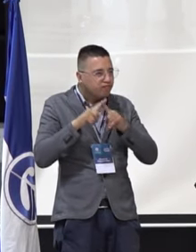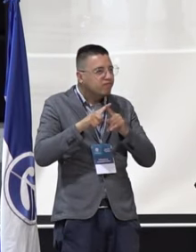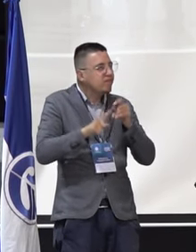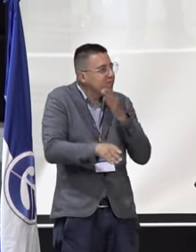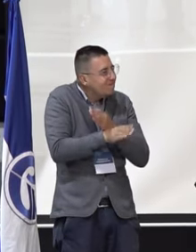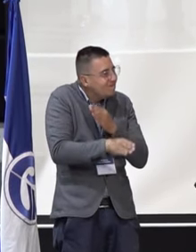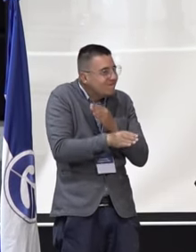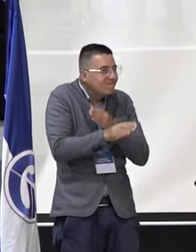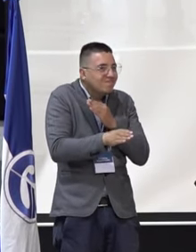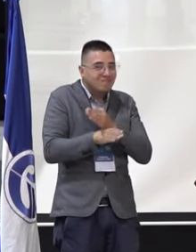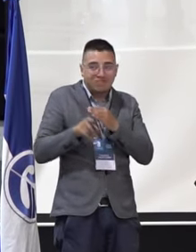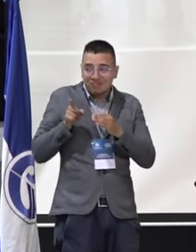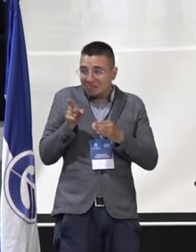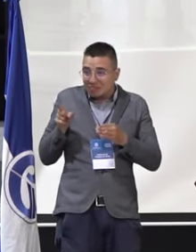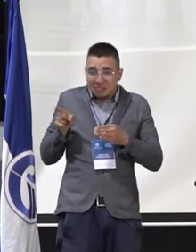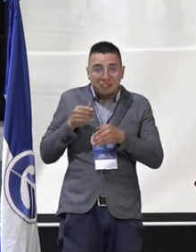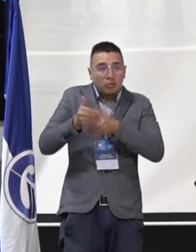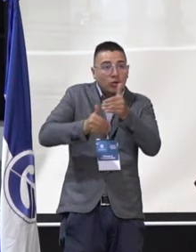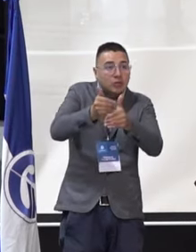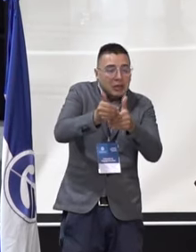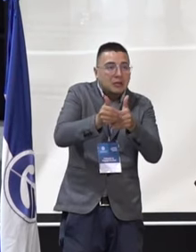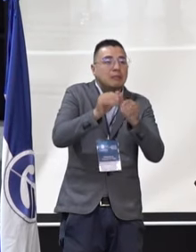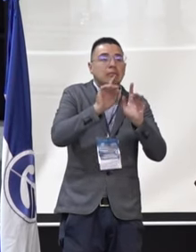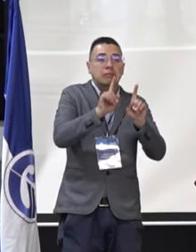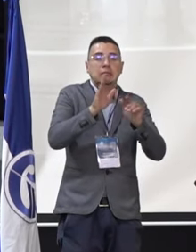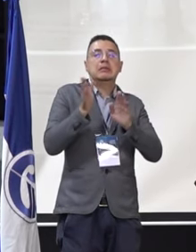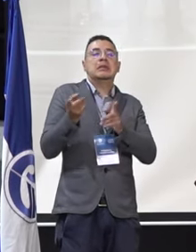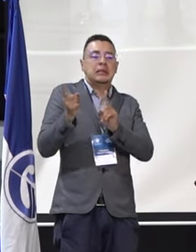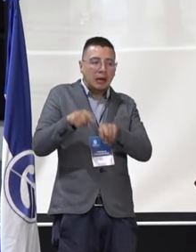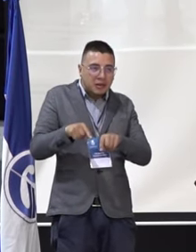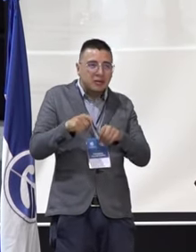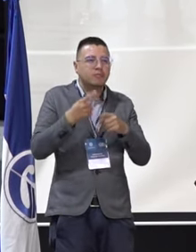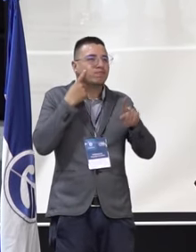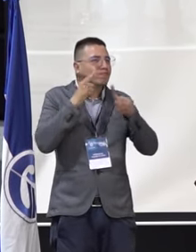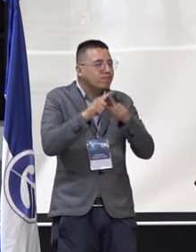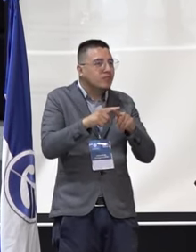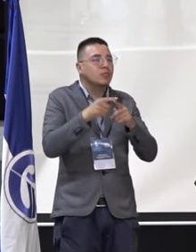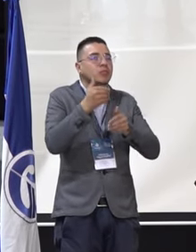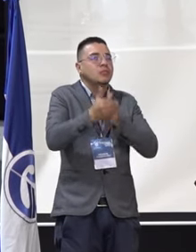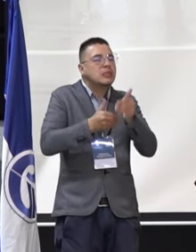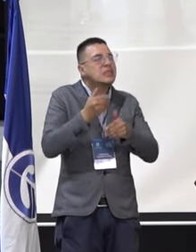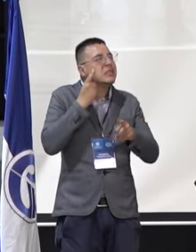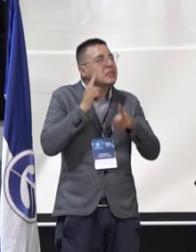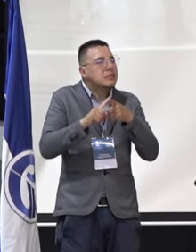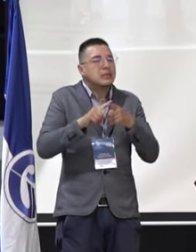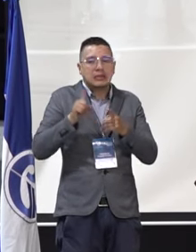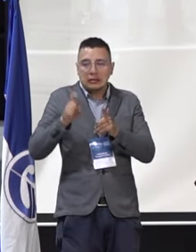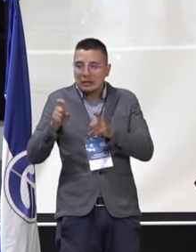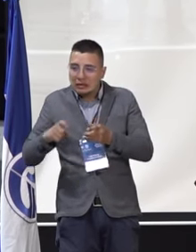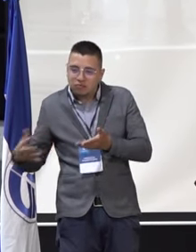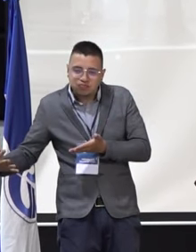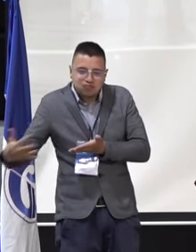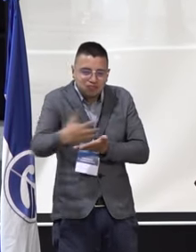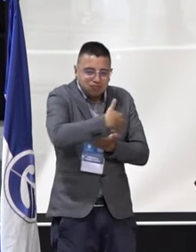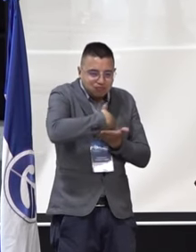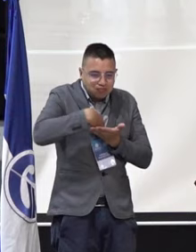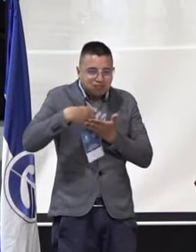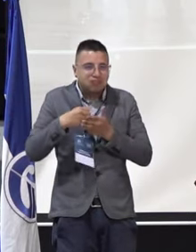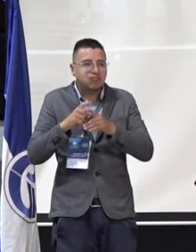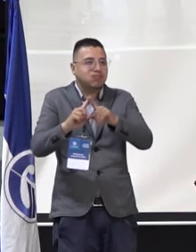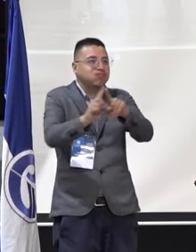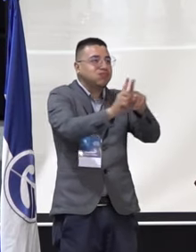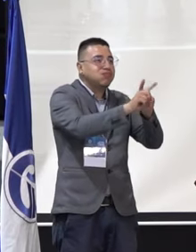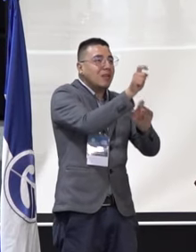una continuidad a ese proceso, pero también marcar una ruptura en el sentido de que queremos recoger esas iniciativas de los